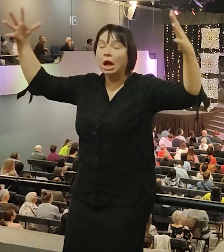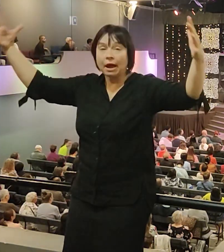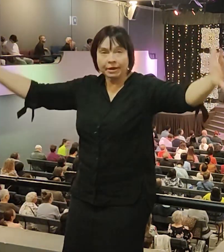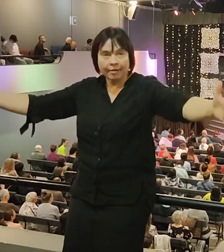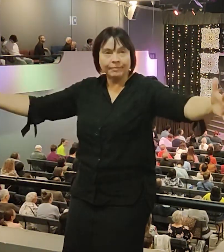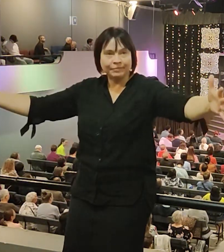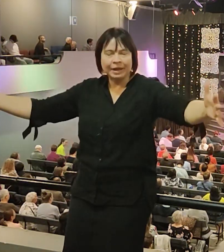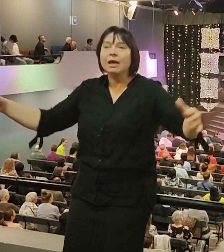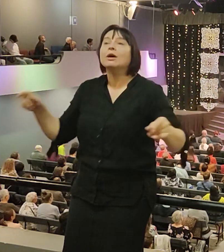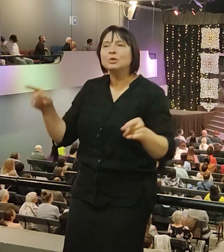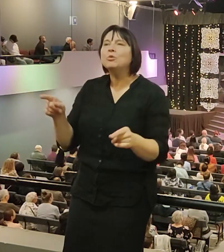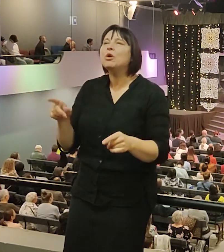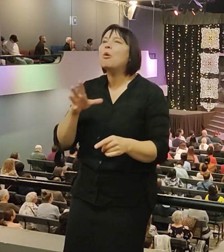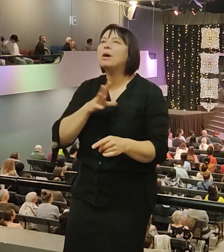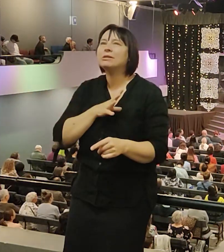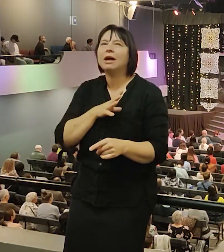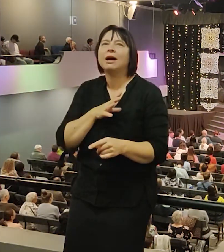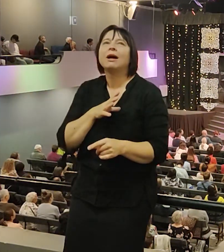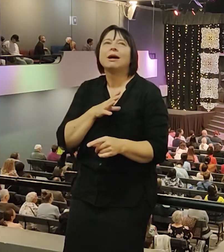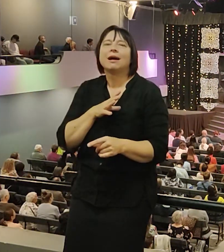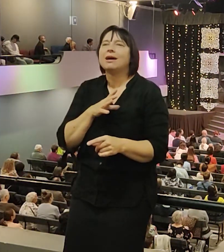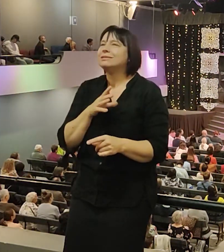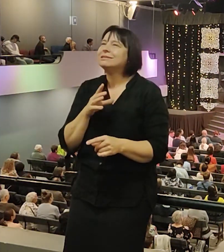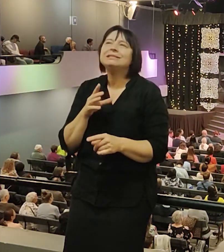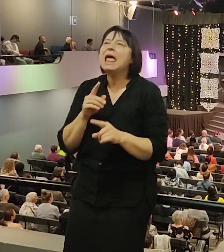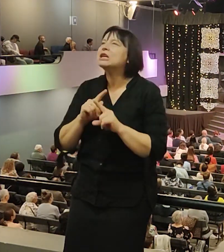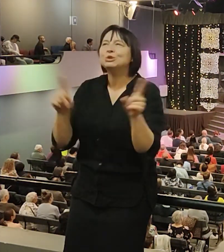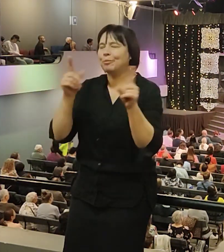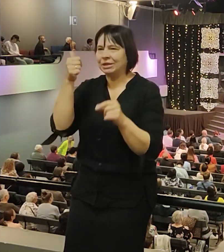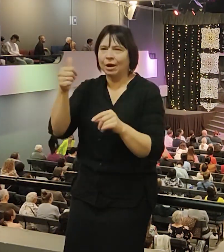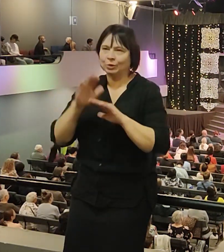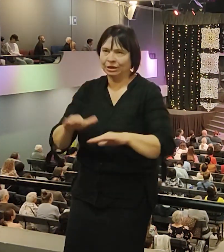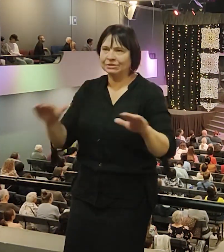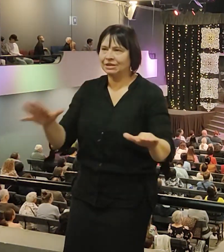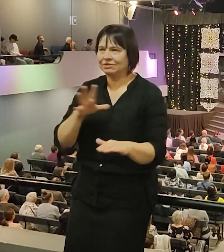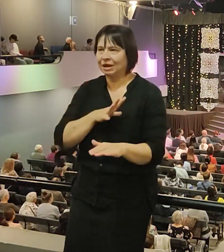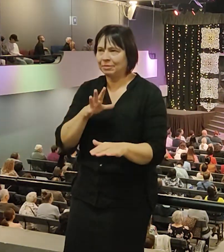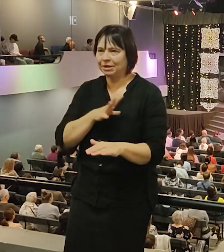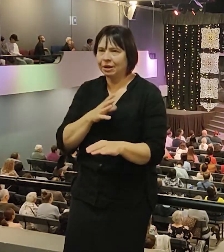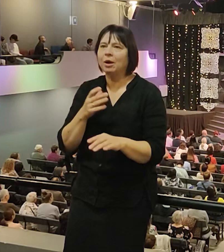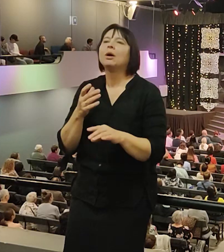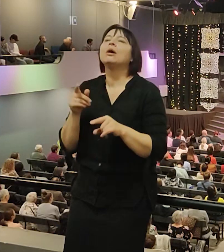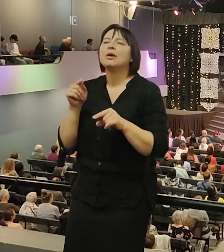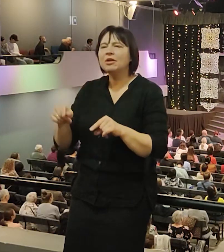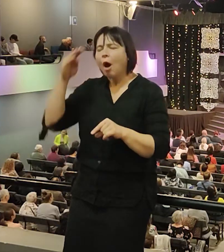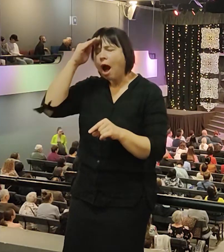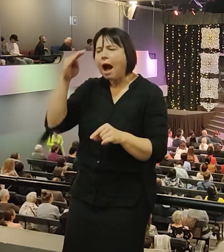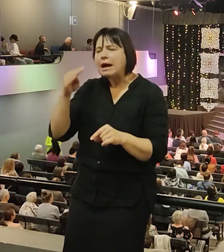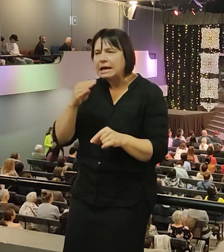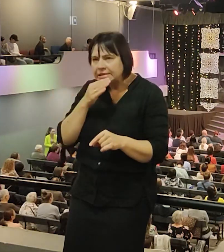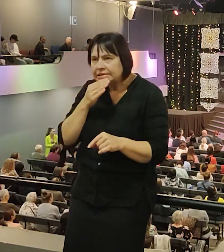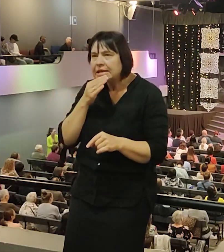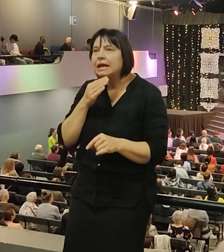не особенно хорошее детство было. Плохое детство было у него. Очень нагрузочное. Его отец Иаков